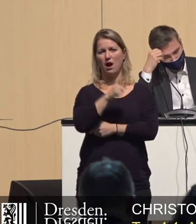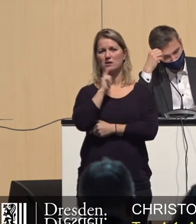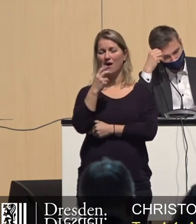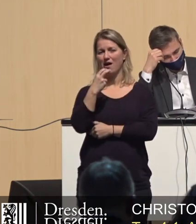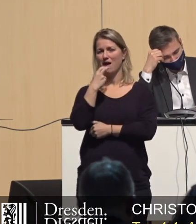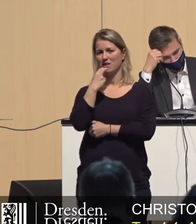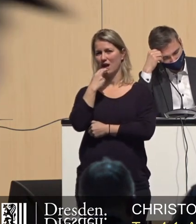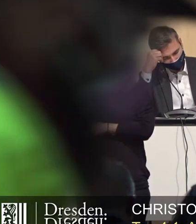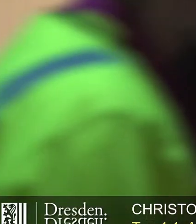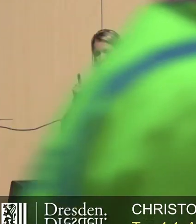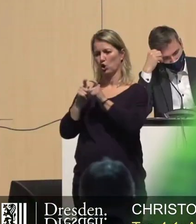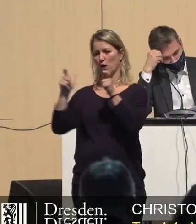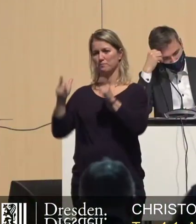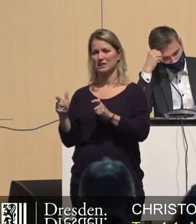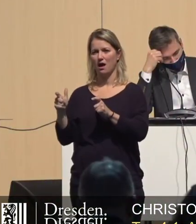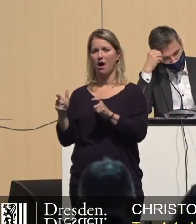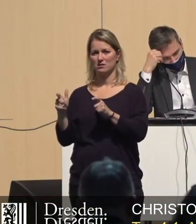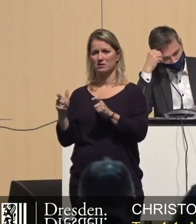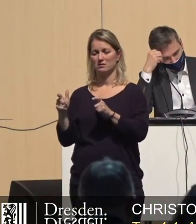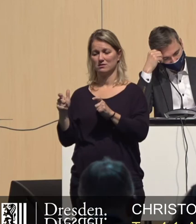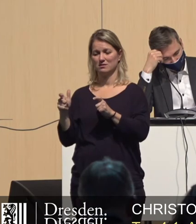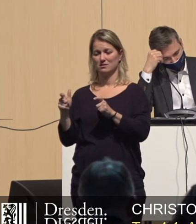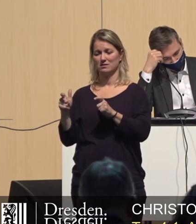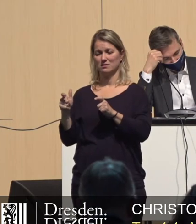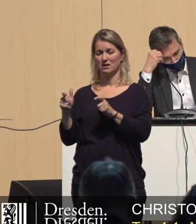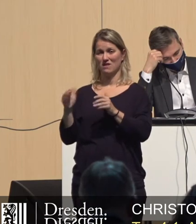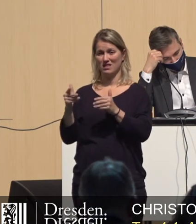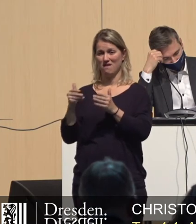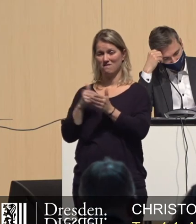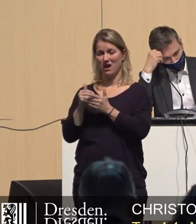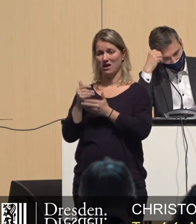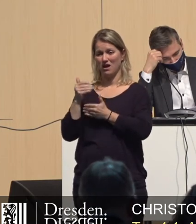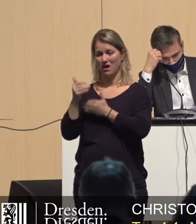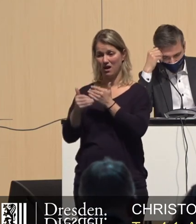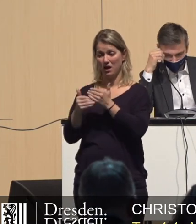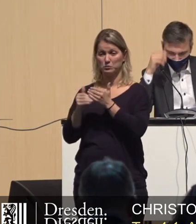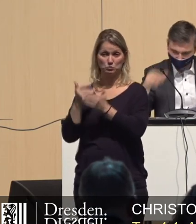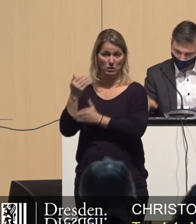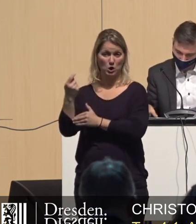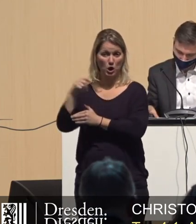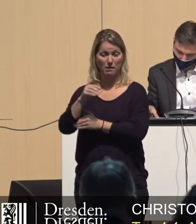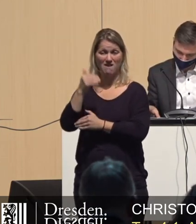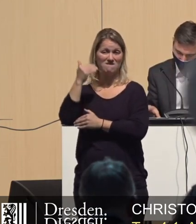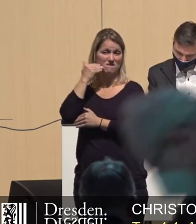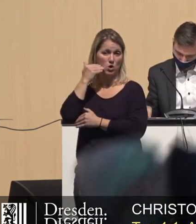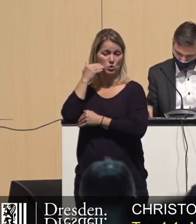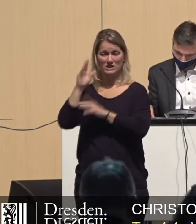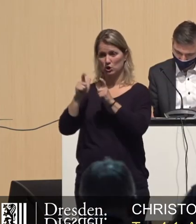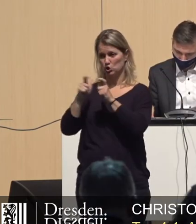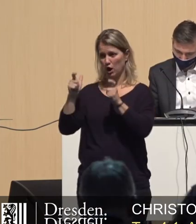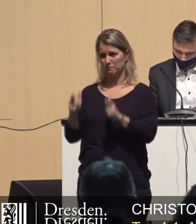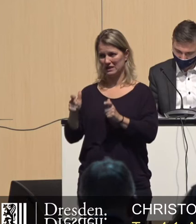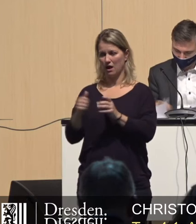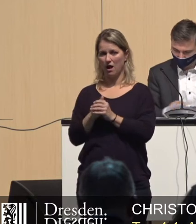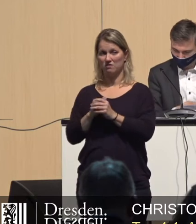führt weiter gedacht, ja dann auch noch zu einem Wohnungskombinat. Wahrscheinlich gehört auch das in gewisser Weise